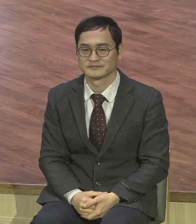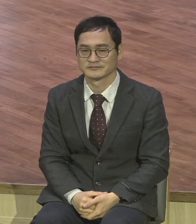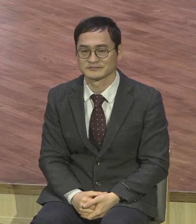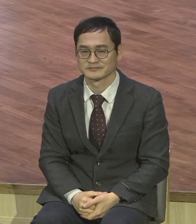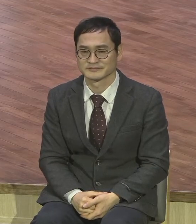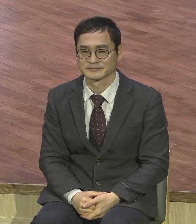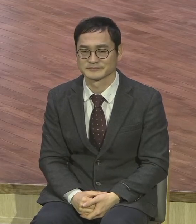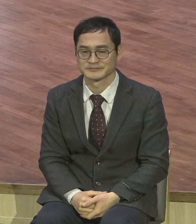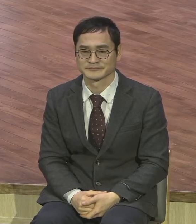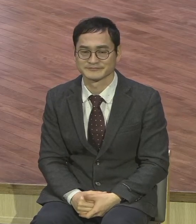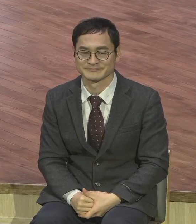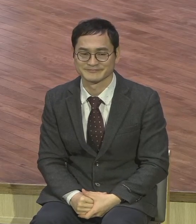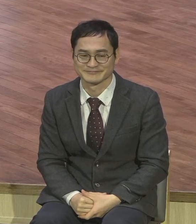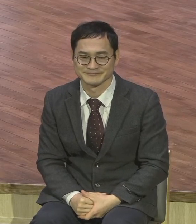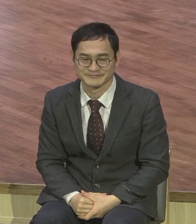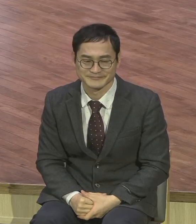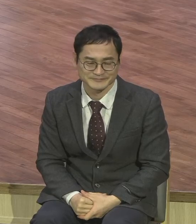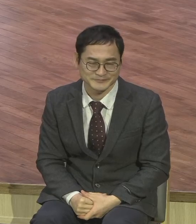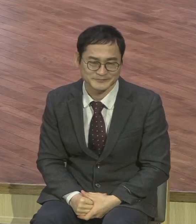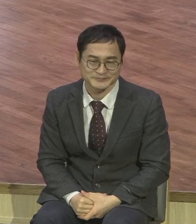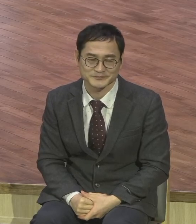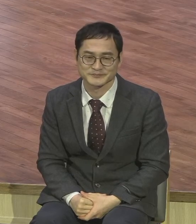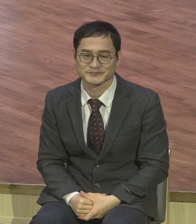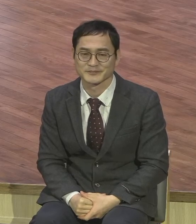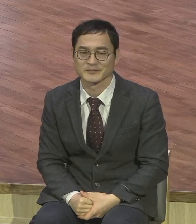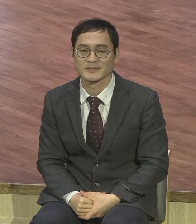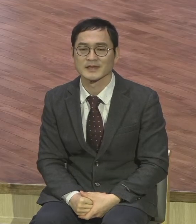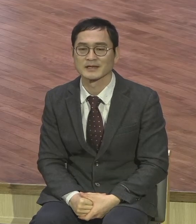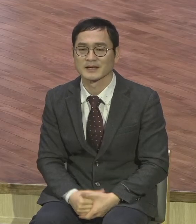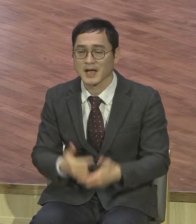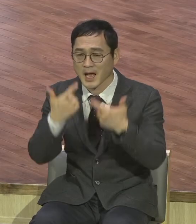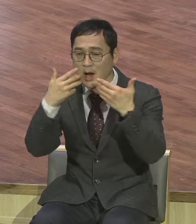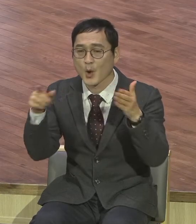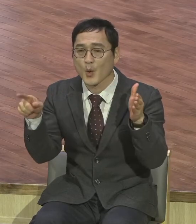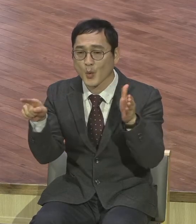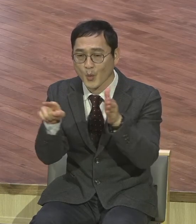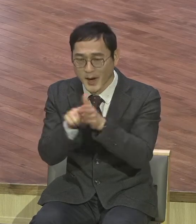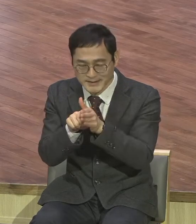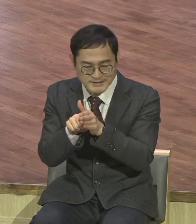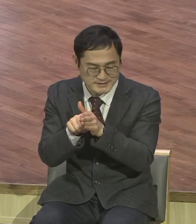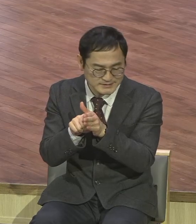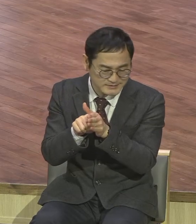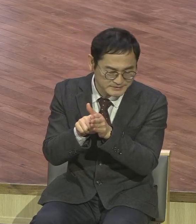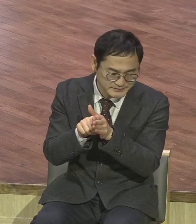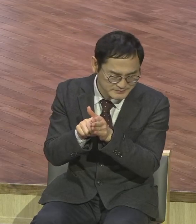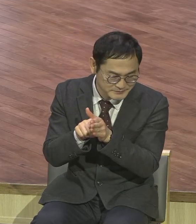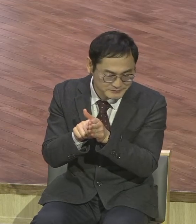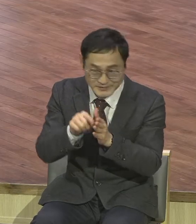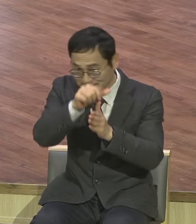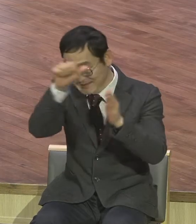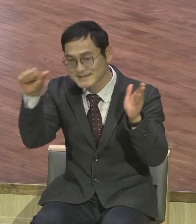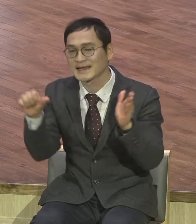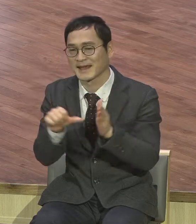이들은 말씀 가지고 확신이 생일한 제목으로 말씀을 드립니다. 지난주일